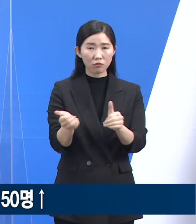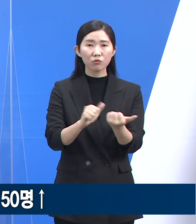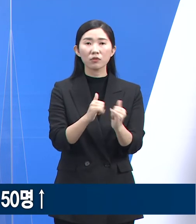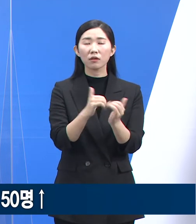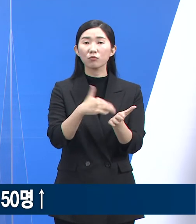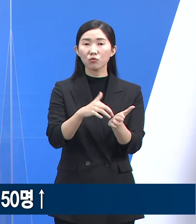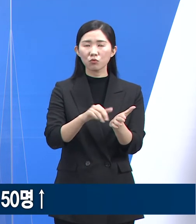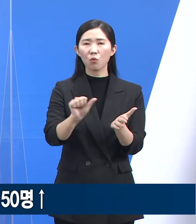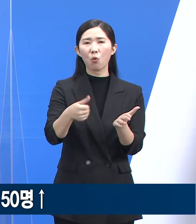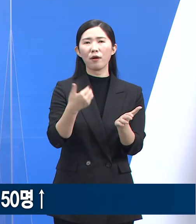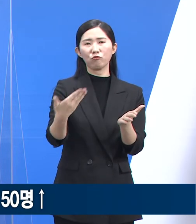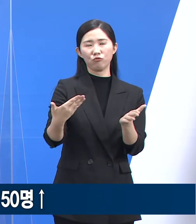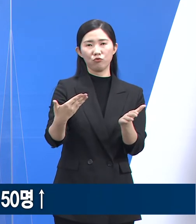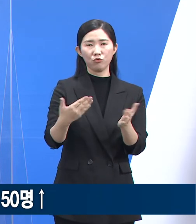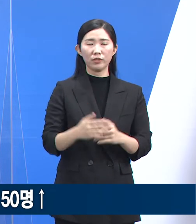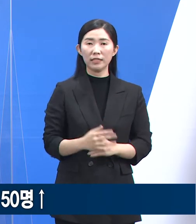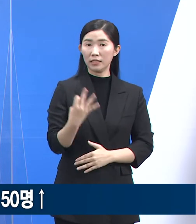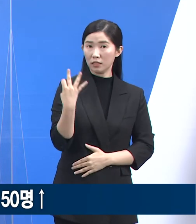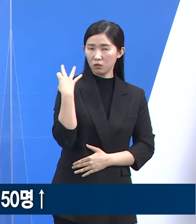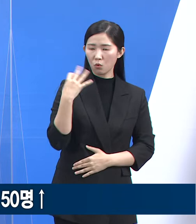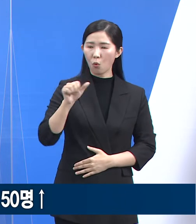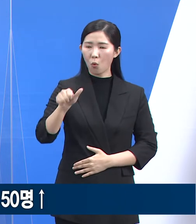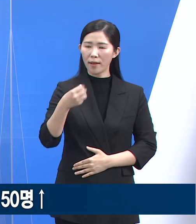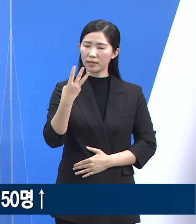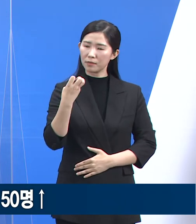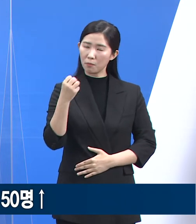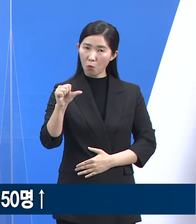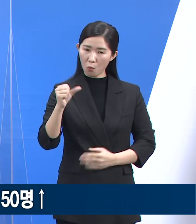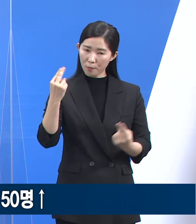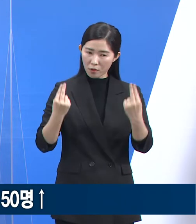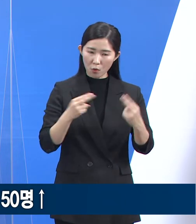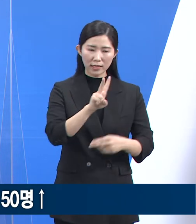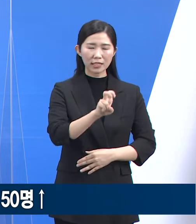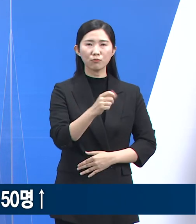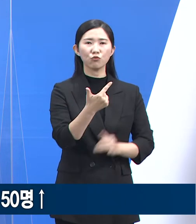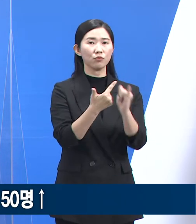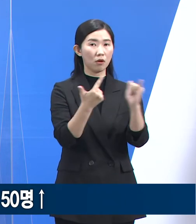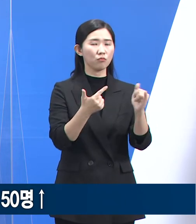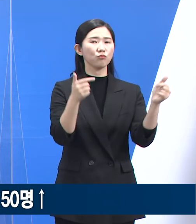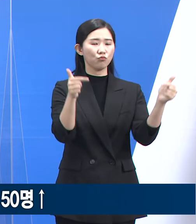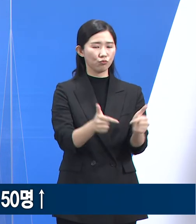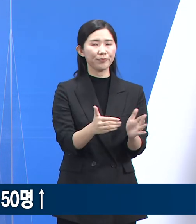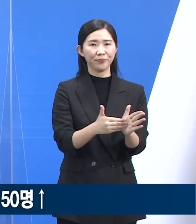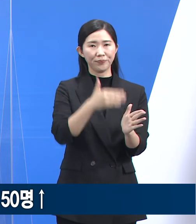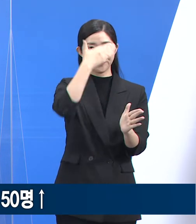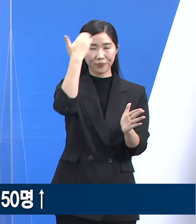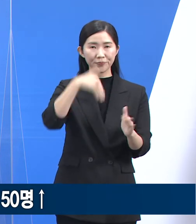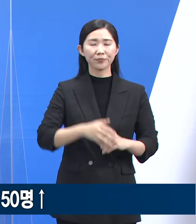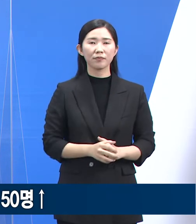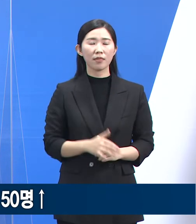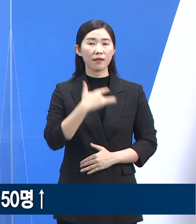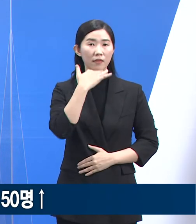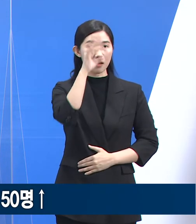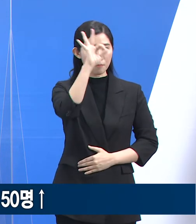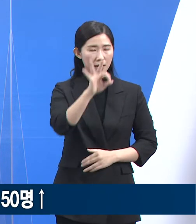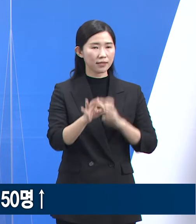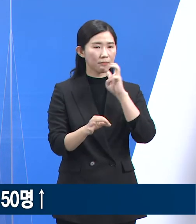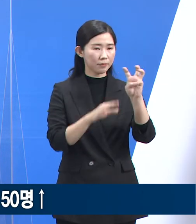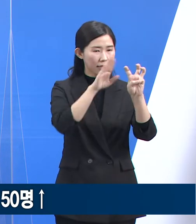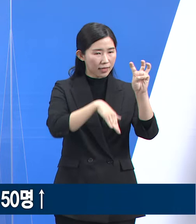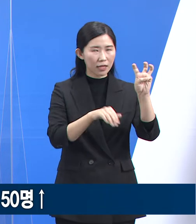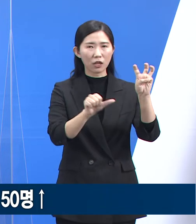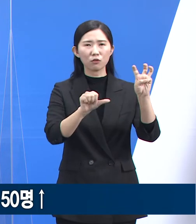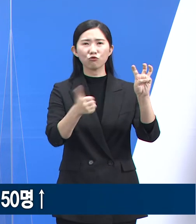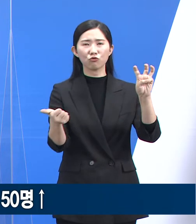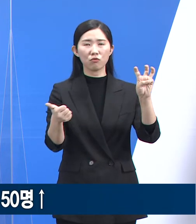509명으로 전주 535명 대비 26명 감소했습니다. 사망자 연령부행 현황은 30세 이하